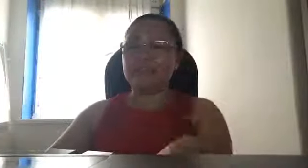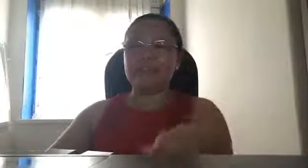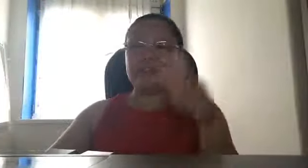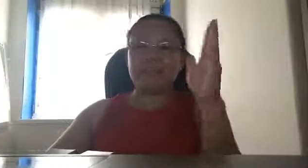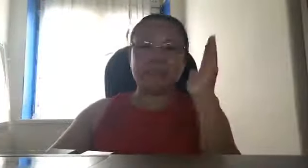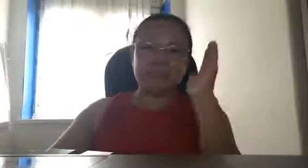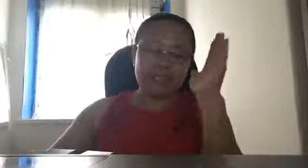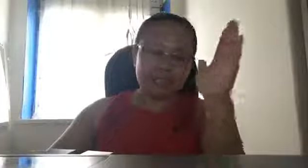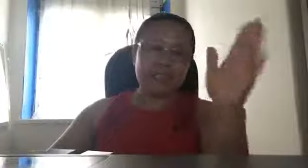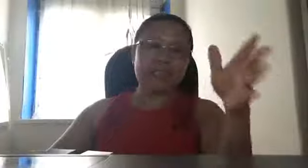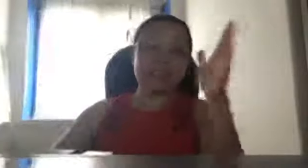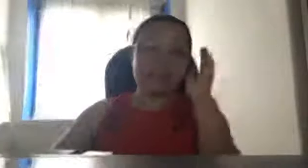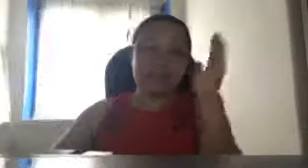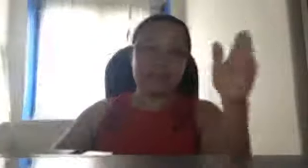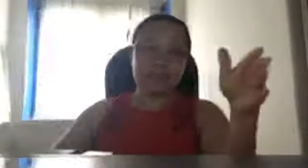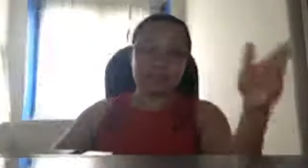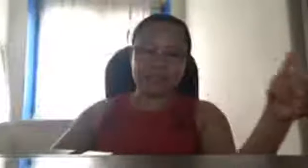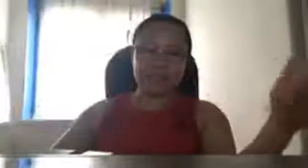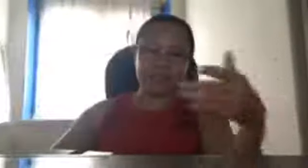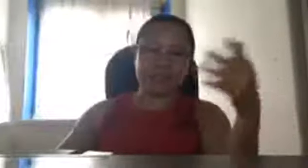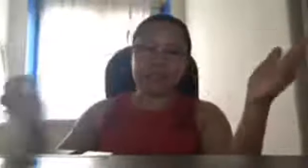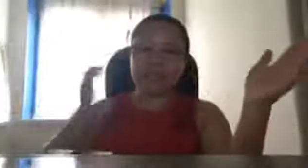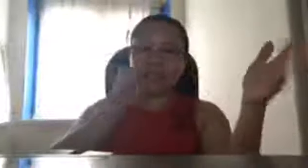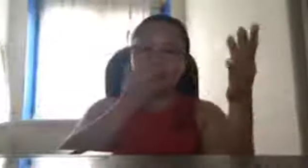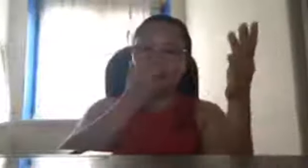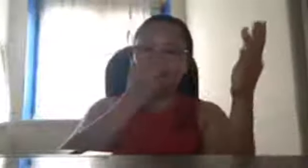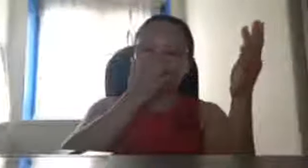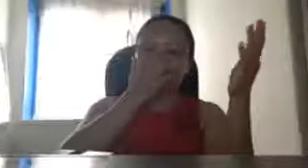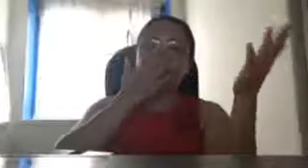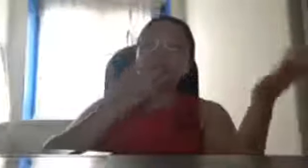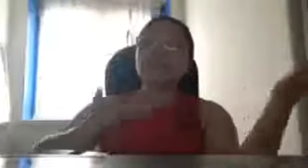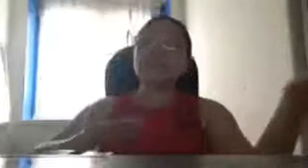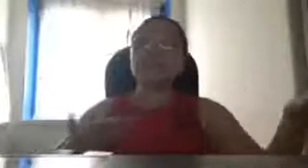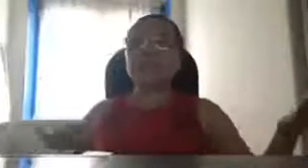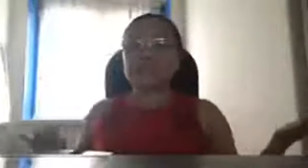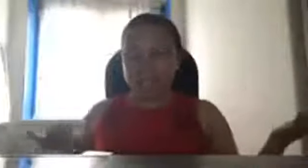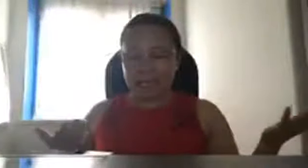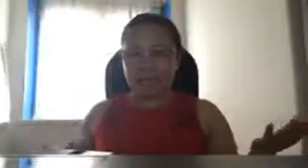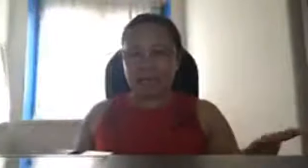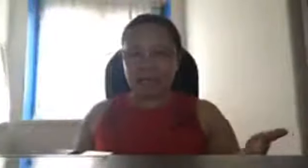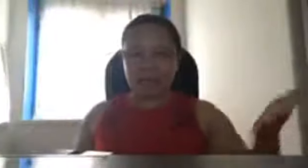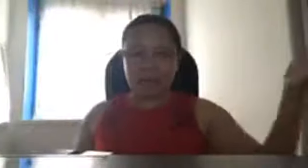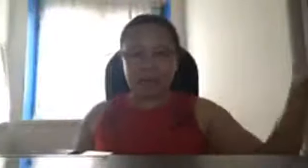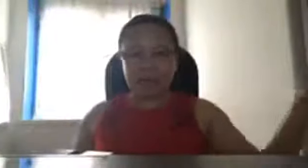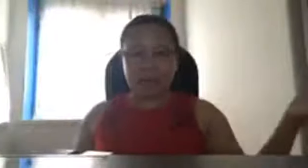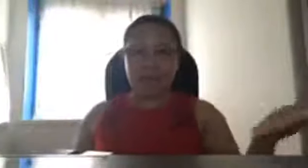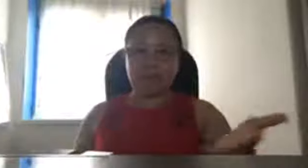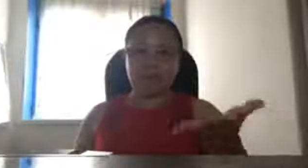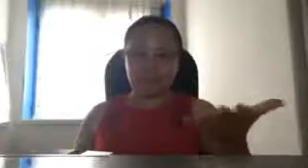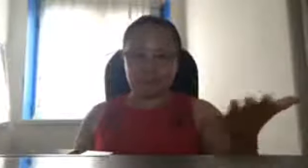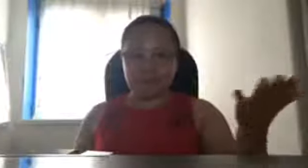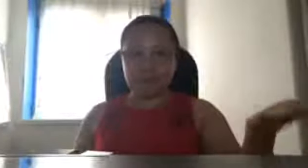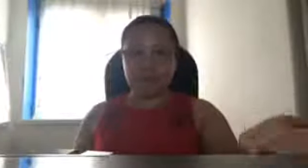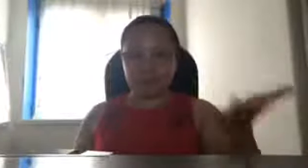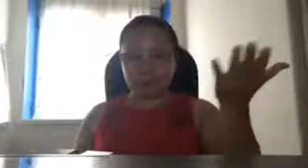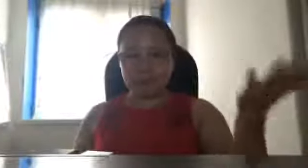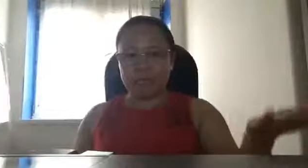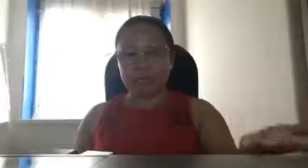nang hilang tayo at least hindi sila nakapasok kasi hindi natin alam kung ano yung ipapasok na yun nung submarine